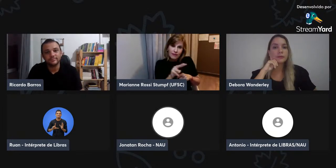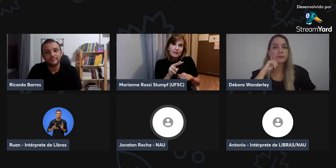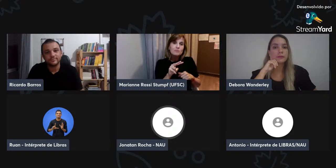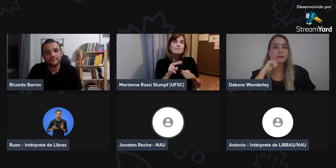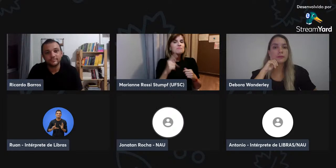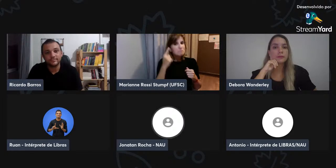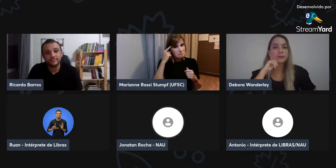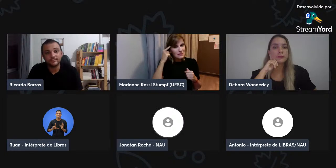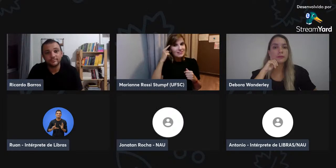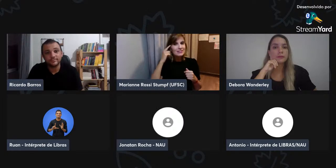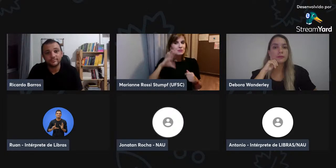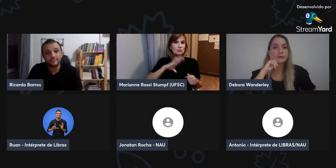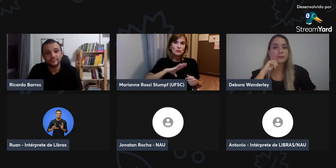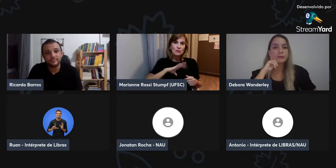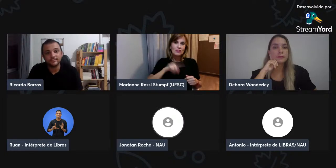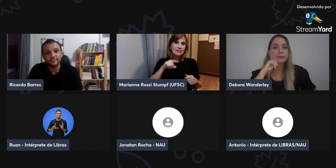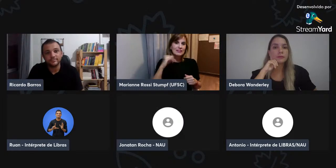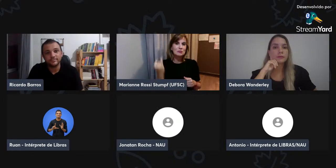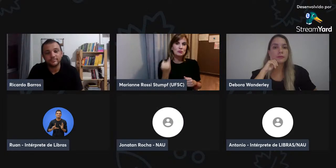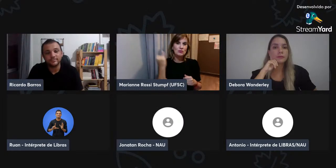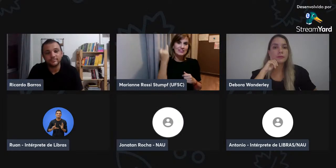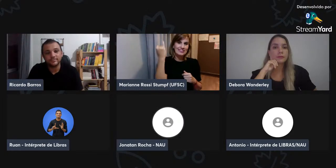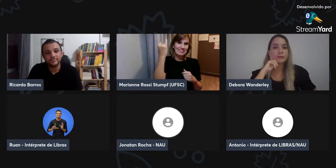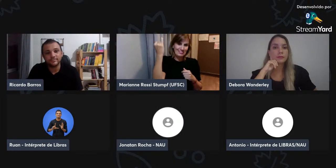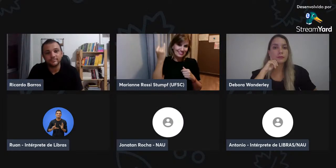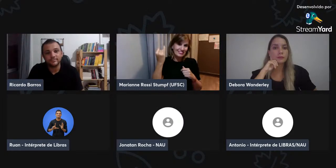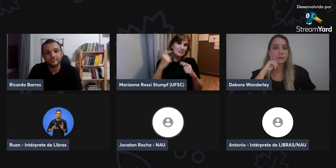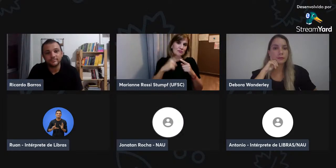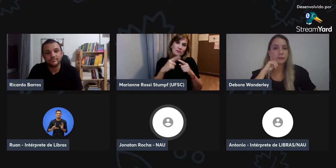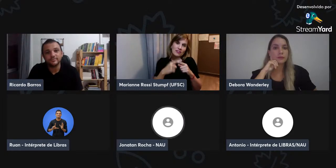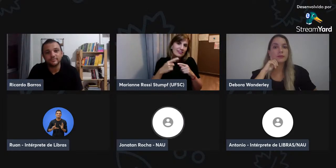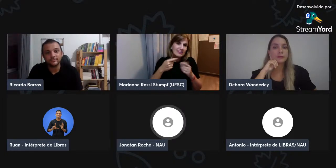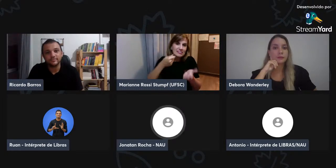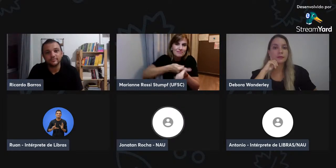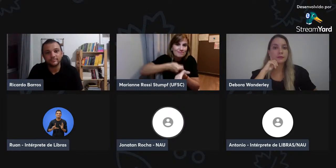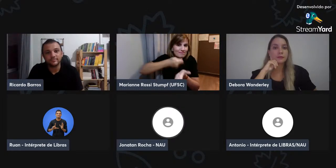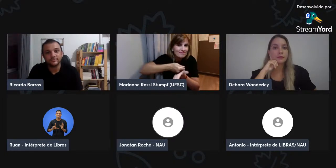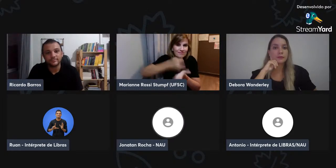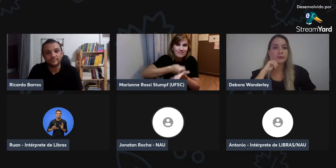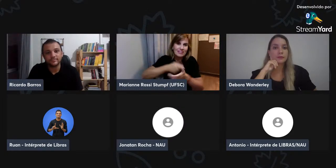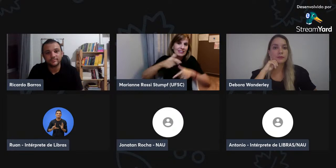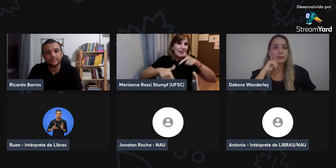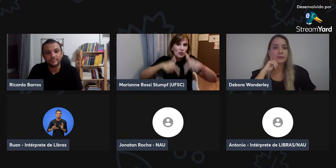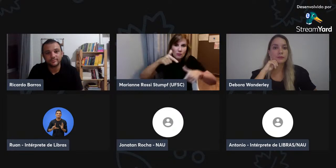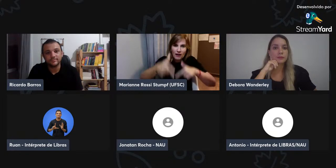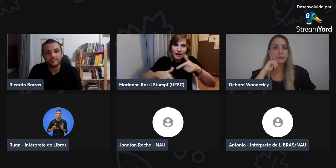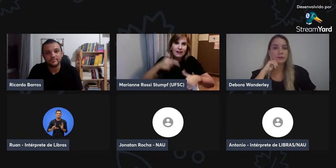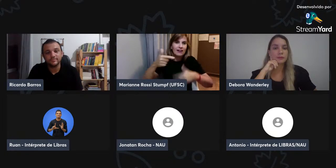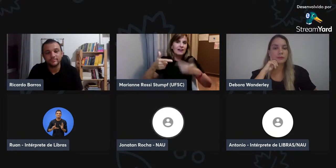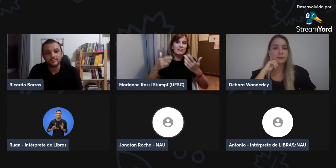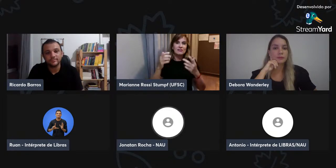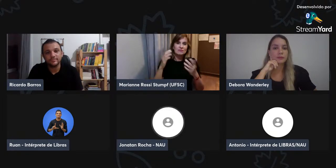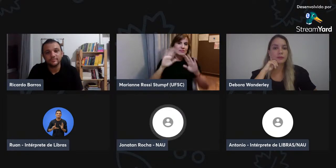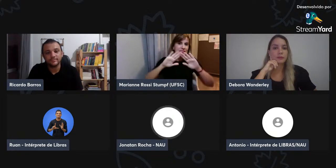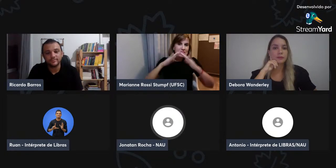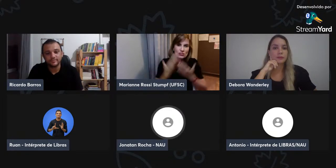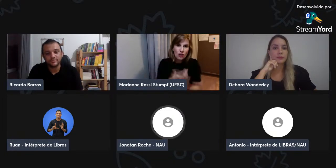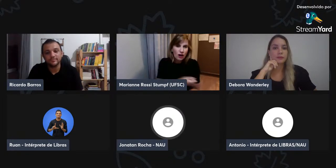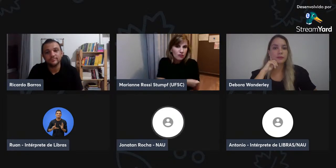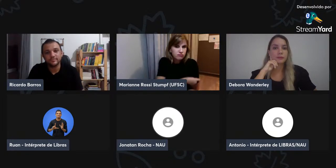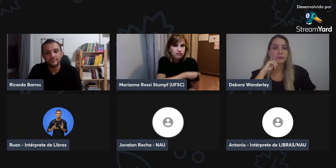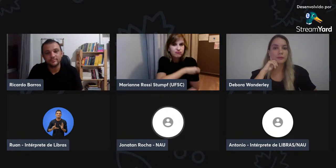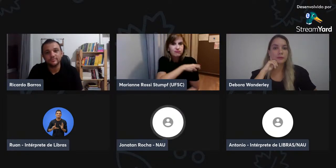então, eu percebi, em relação aos surdos, que muitos pensam que o português é o mais importante, então, tem aquela